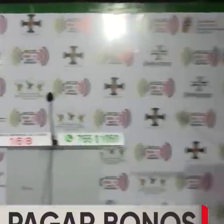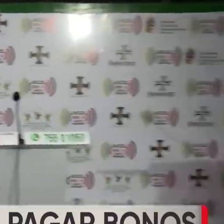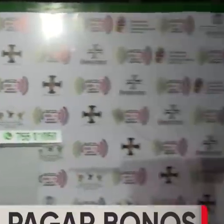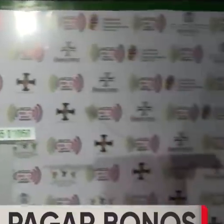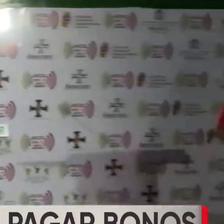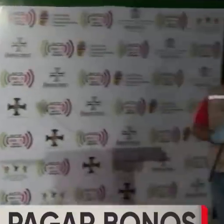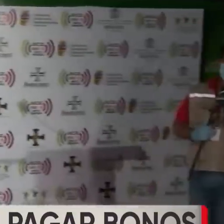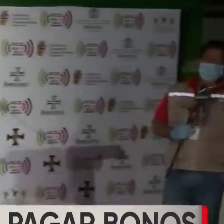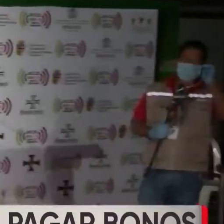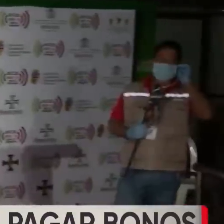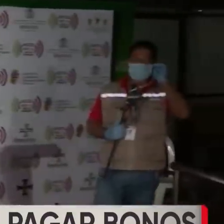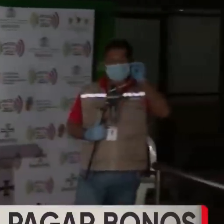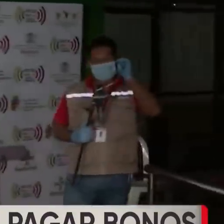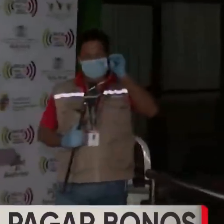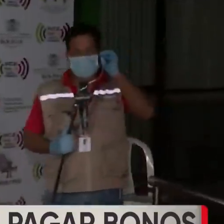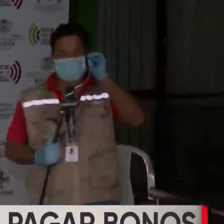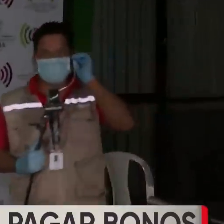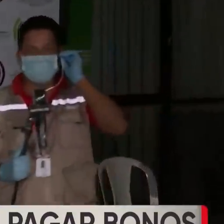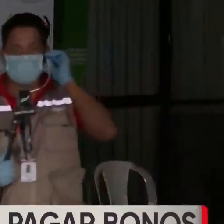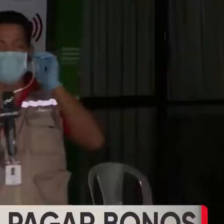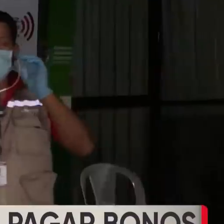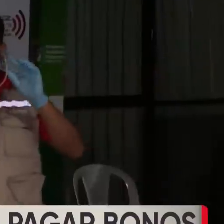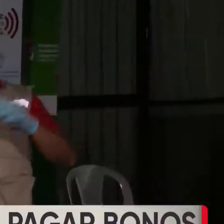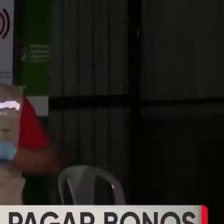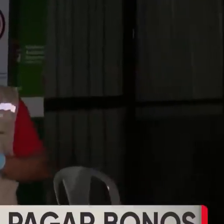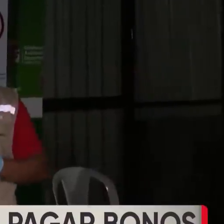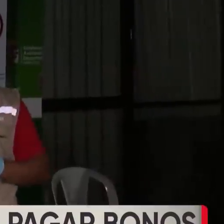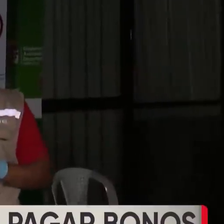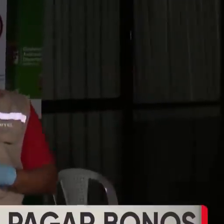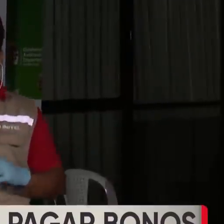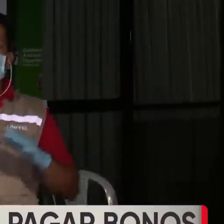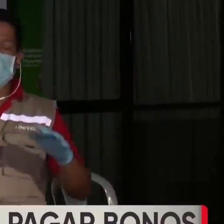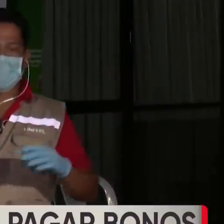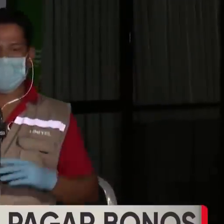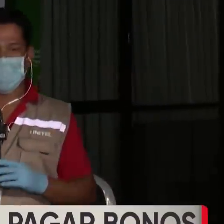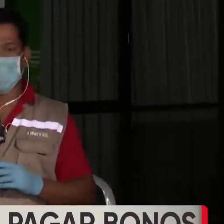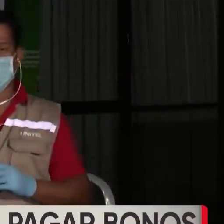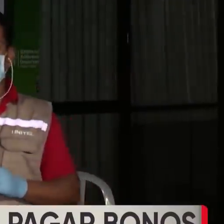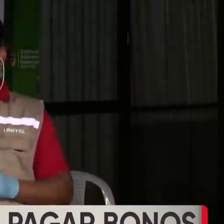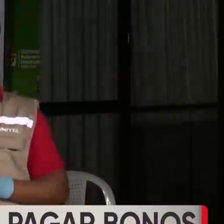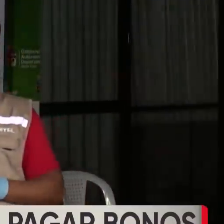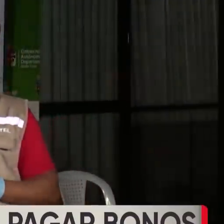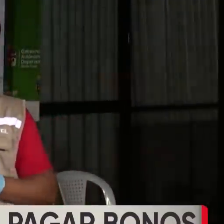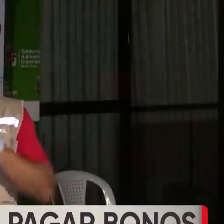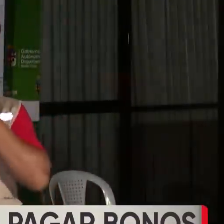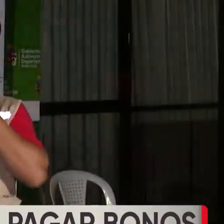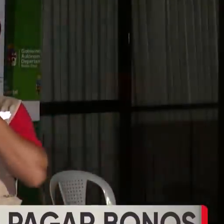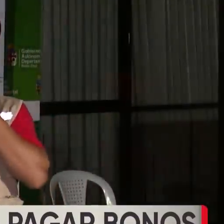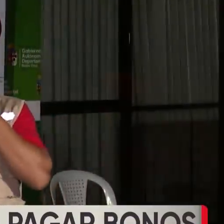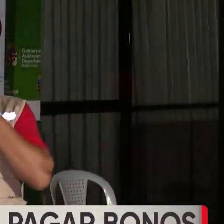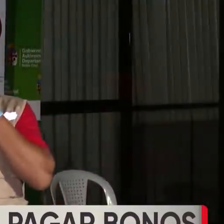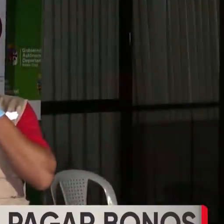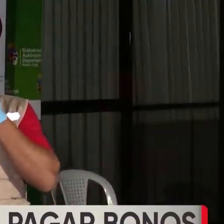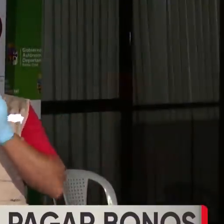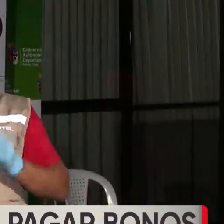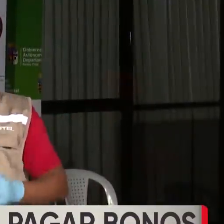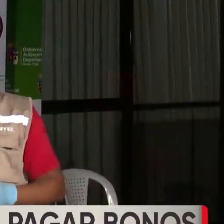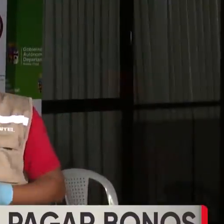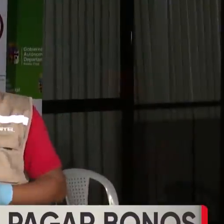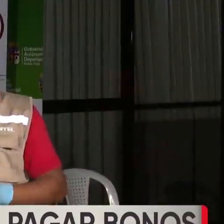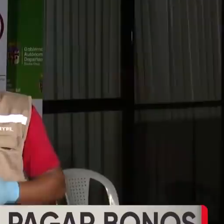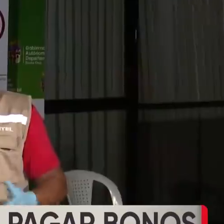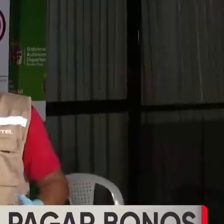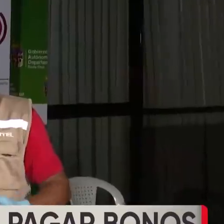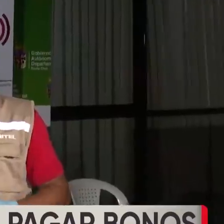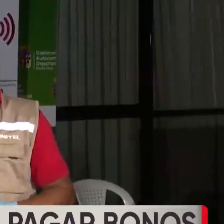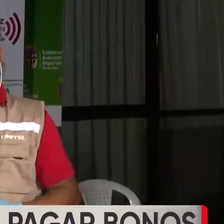otros los bonos donde la gente aún no tenía entidades financieras, los militares podrían llegar a pagar este beneficio a ambas personas. Es el reporte que tenemos a esta hora de